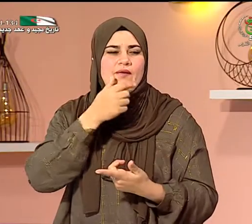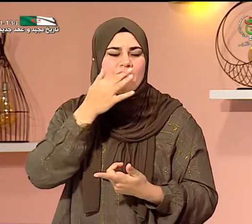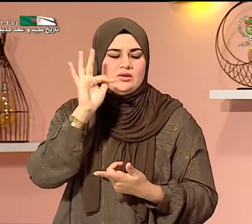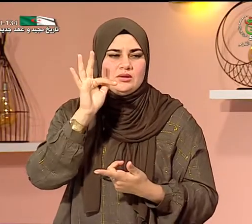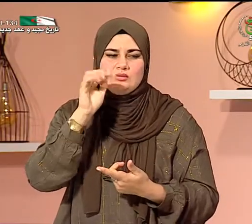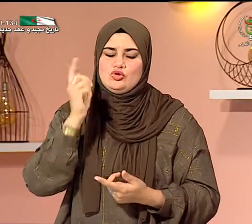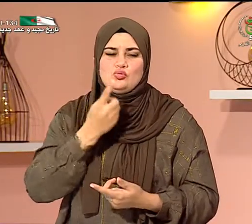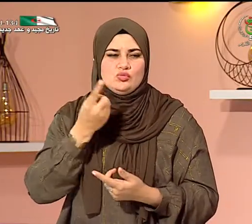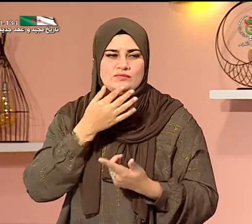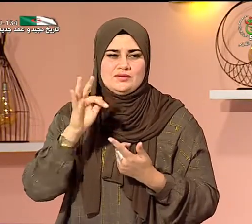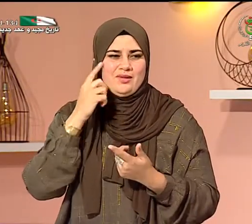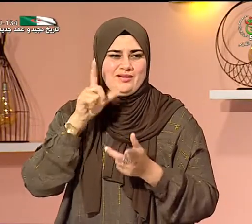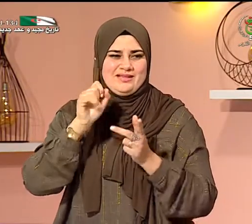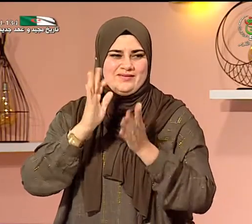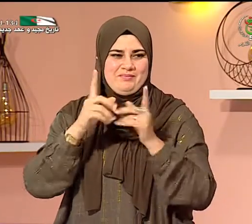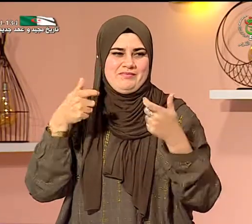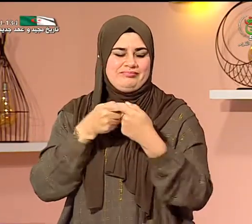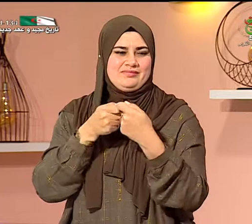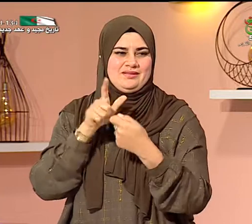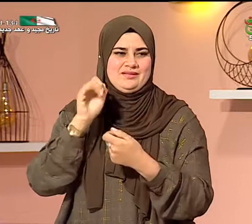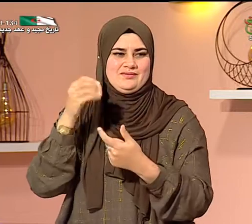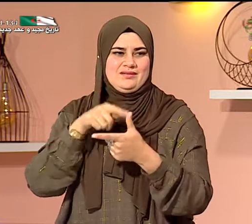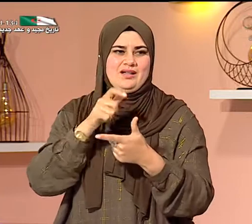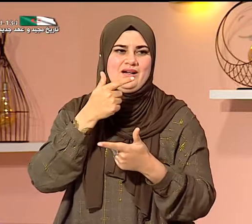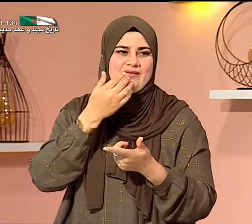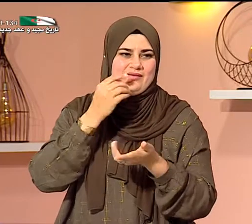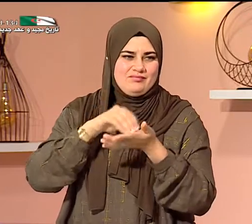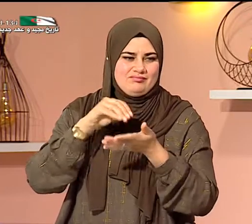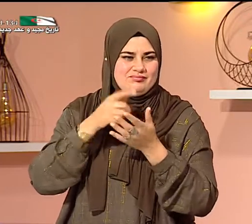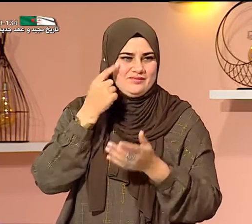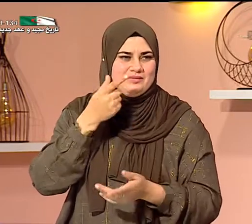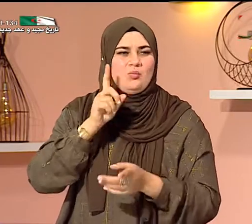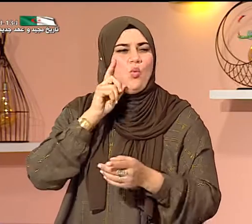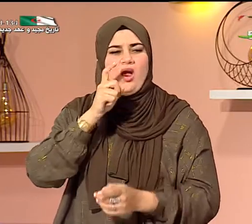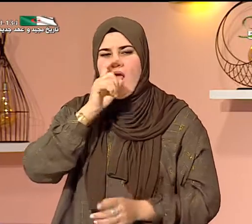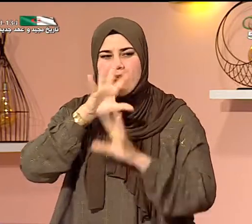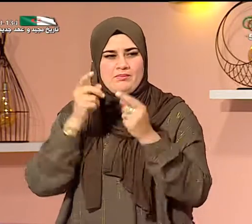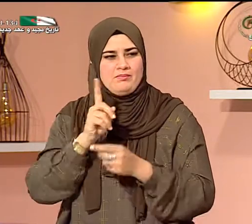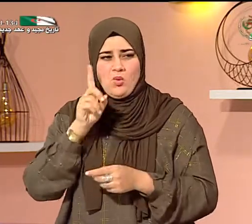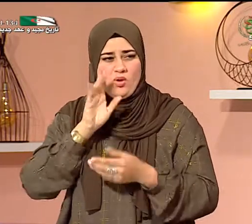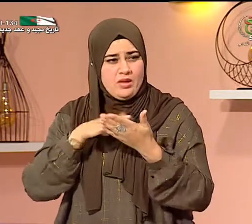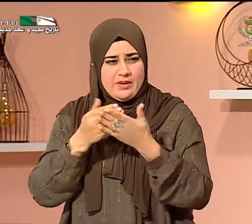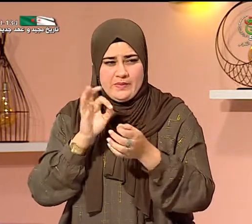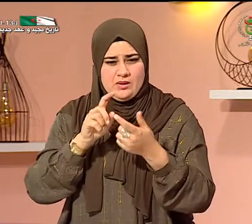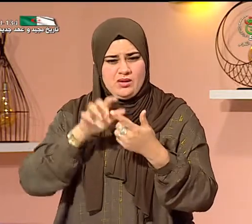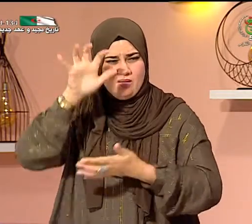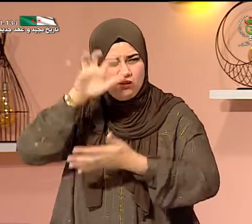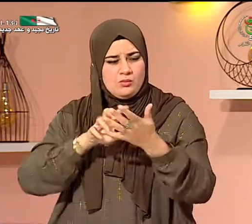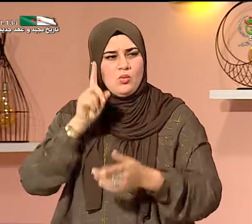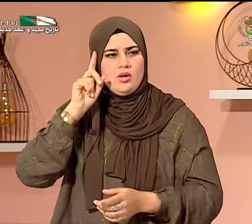عجيبة دائما يعني يحبون تلقي المعلومة فيما يخص الرياضيات